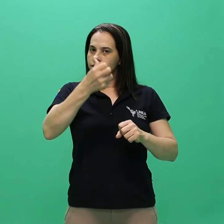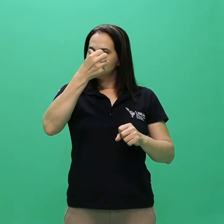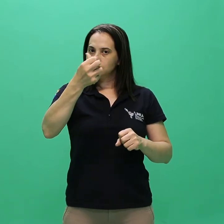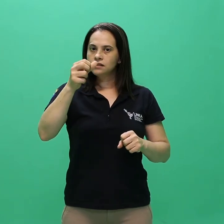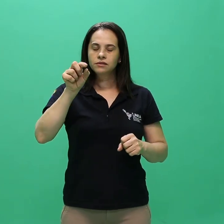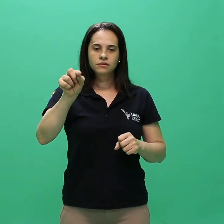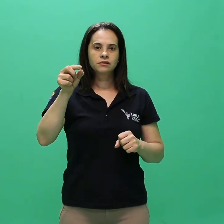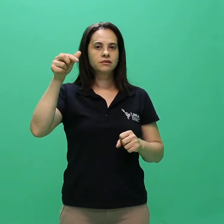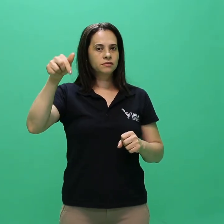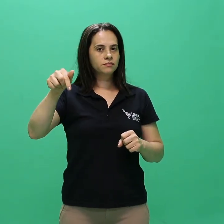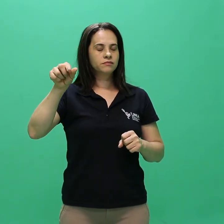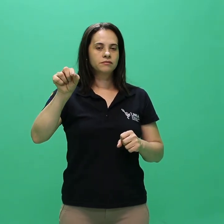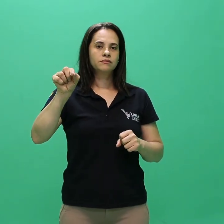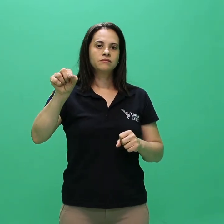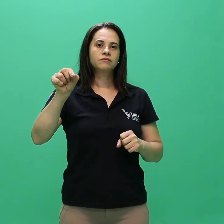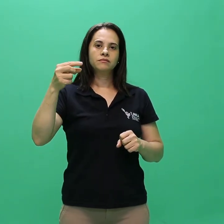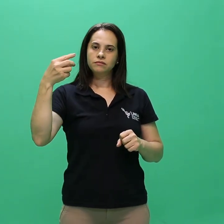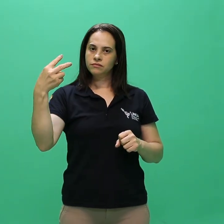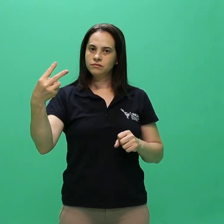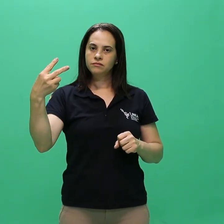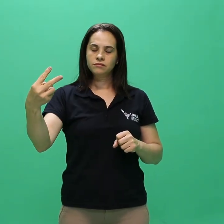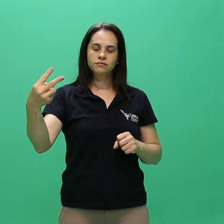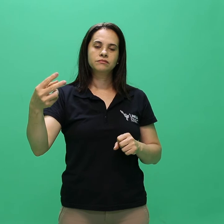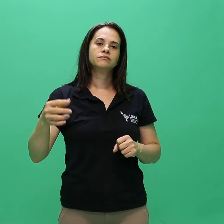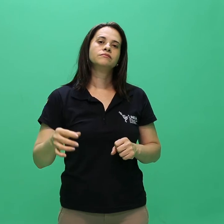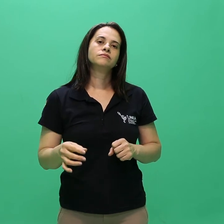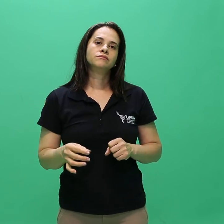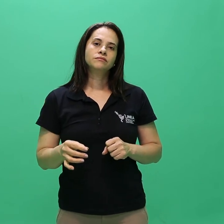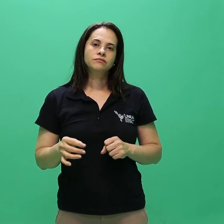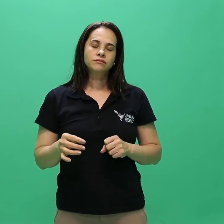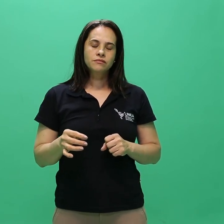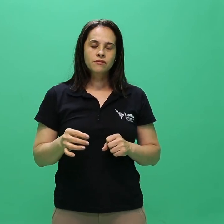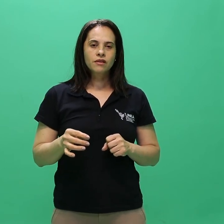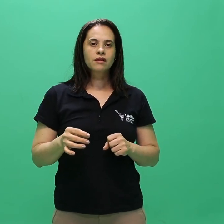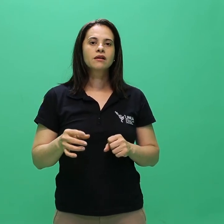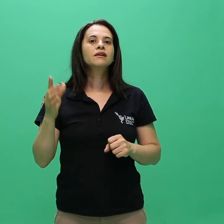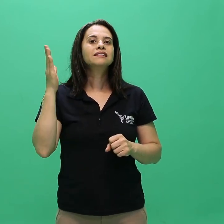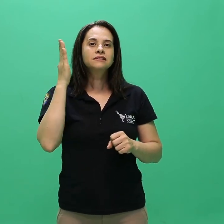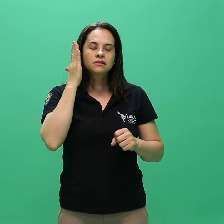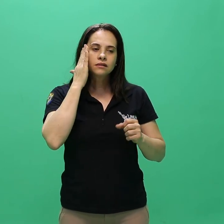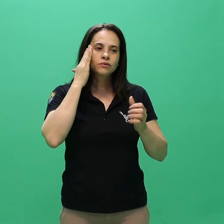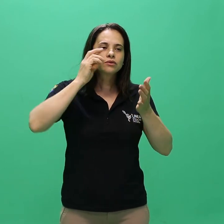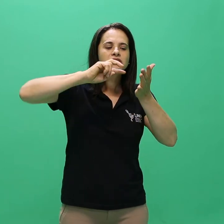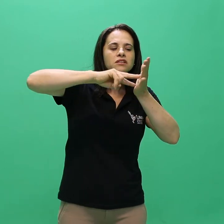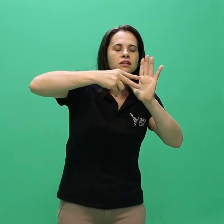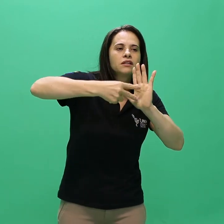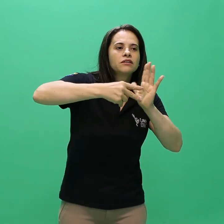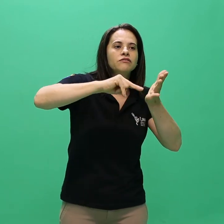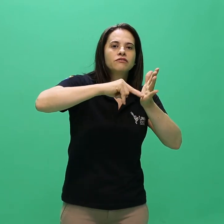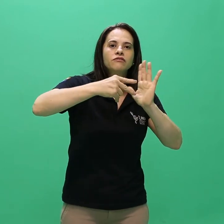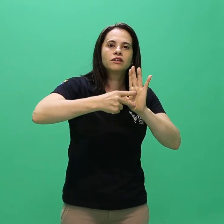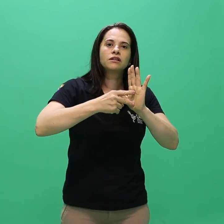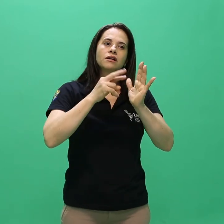Entende-se por resultado final o resultado do processo seletivo divulgado pela Unila